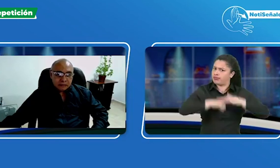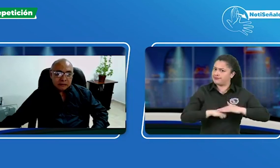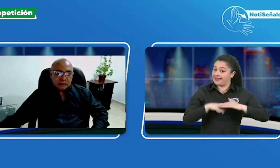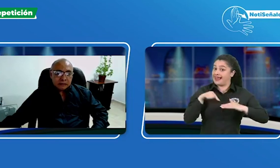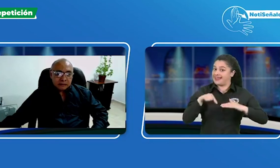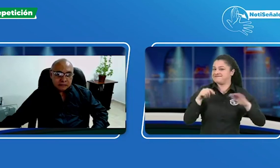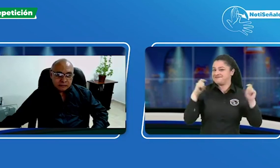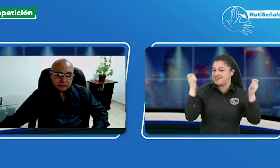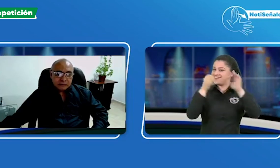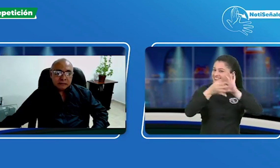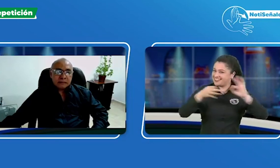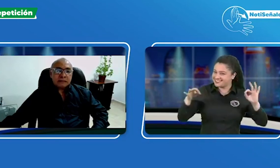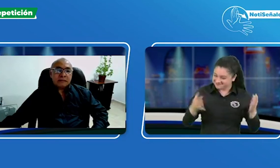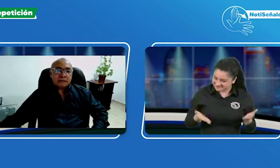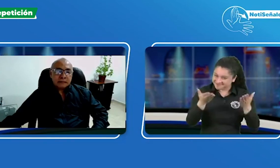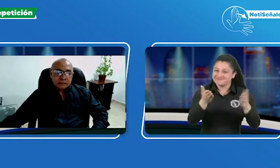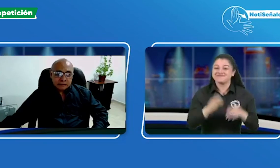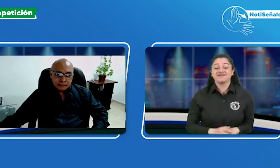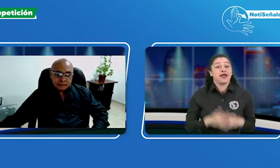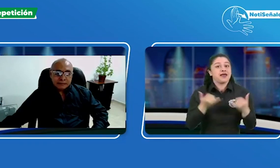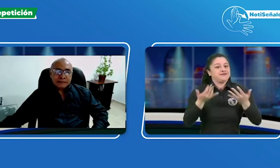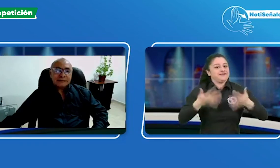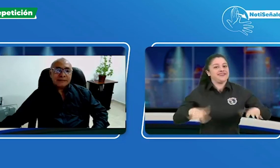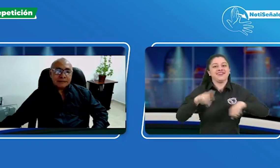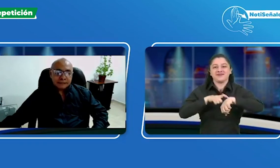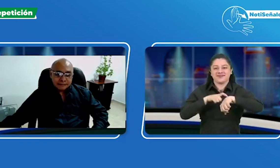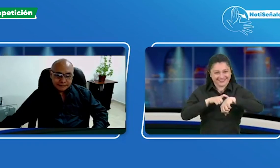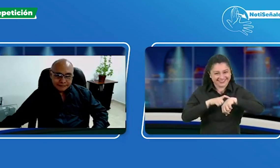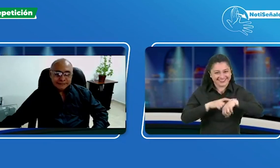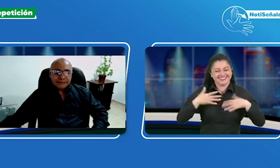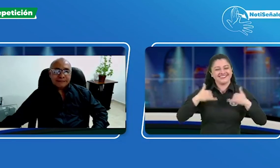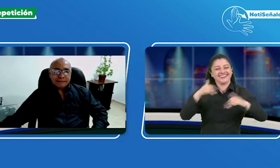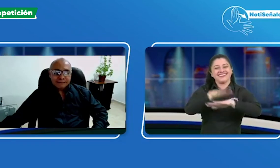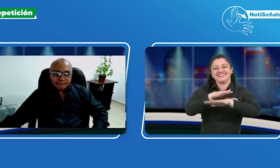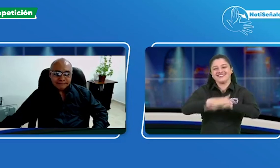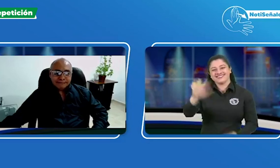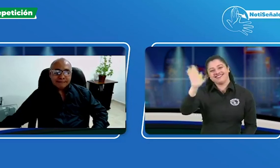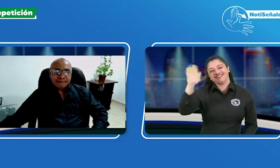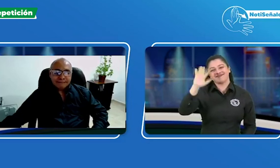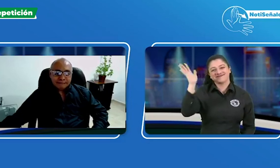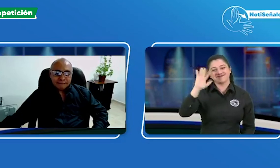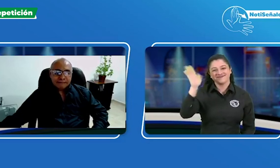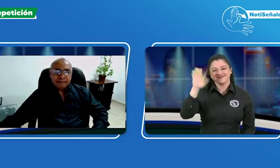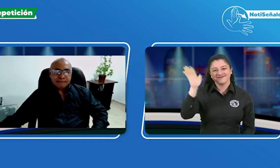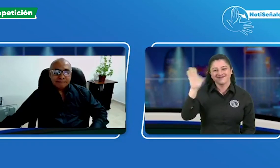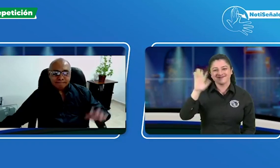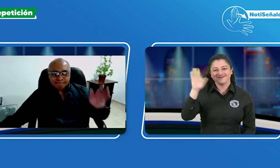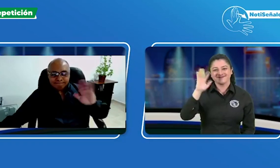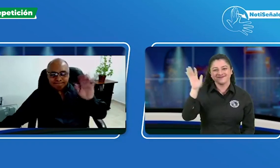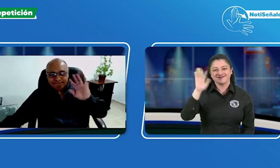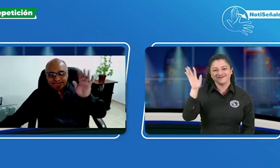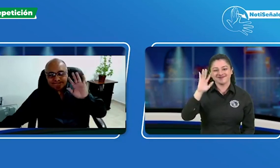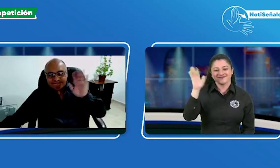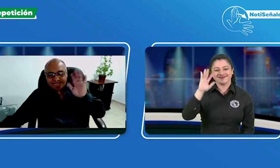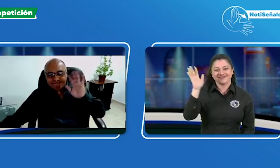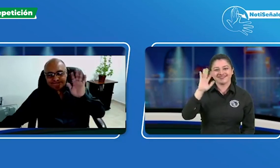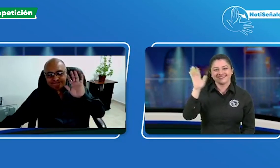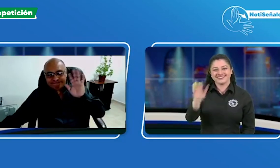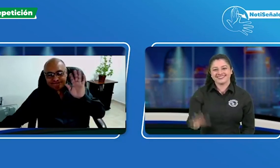sin accesibilidad no hay derechos. Ese es el lema de esta campaña. Entonces, terminamos por el día de hoy. Feliz tarde. Hasta luego. Hasta